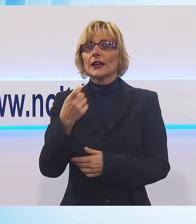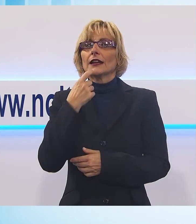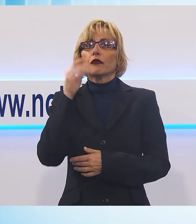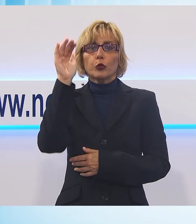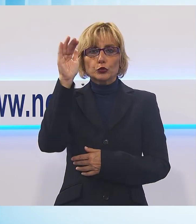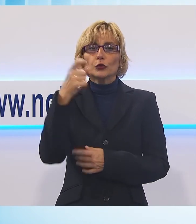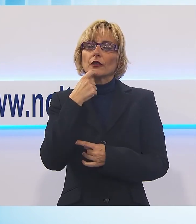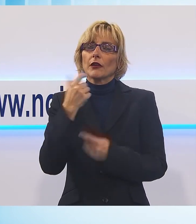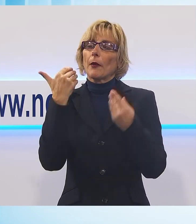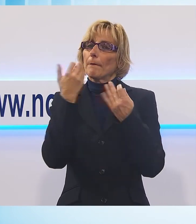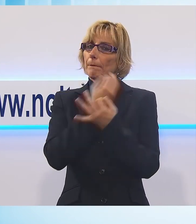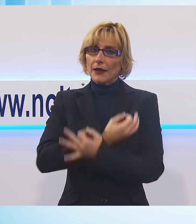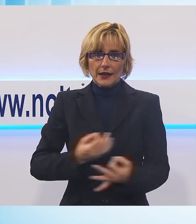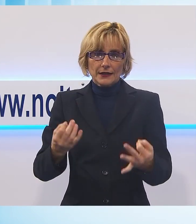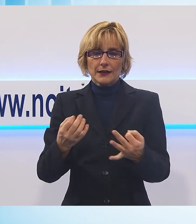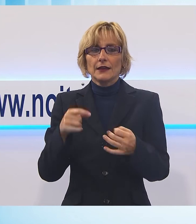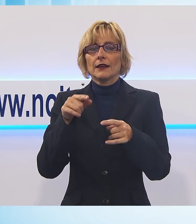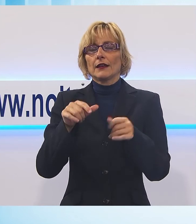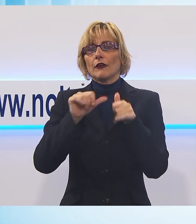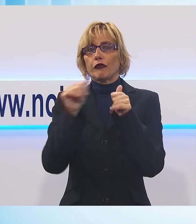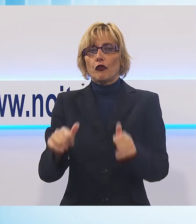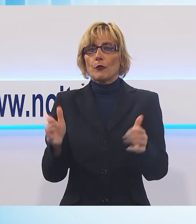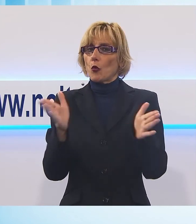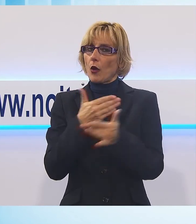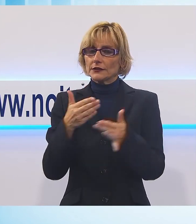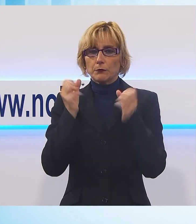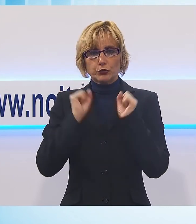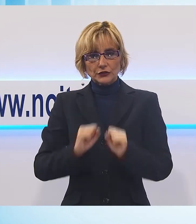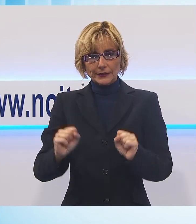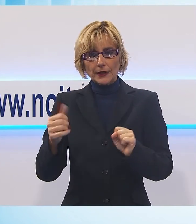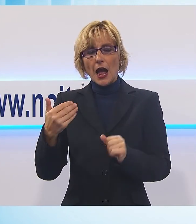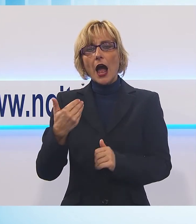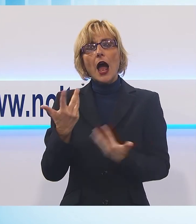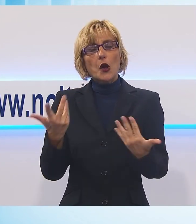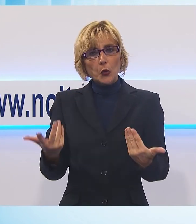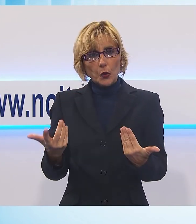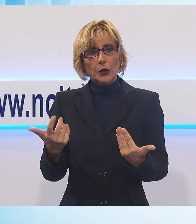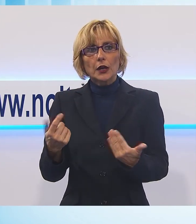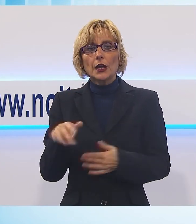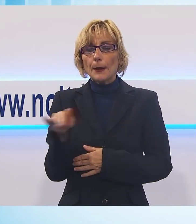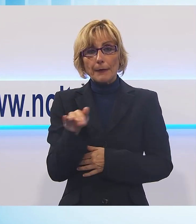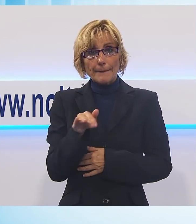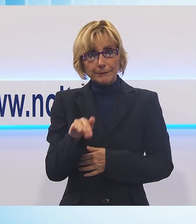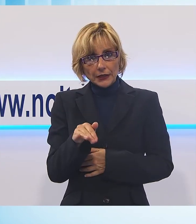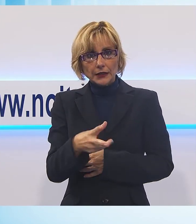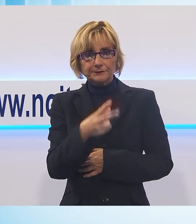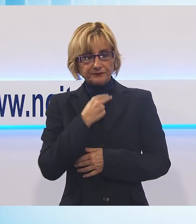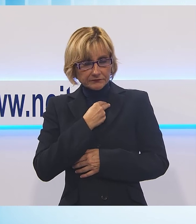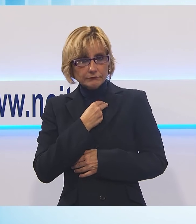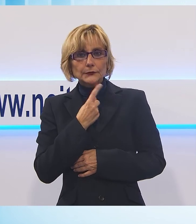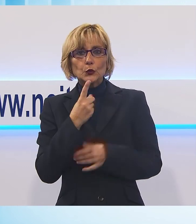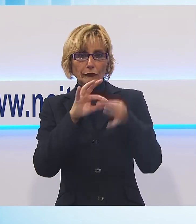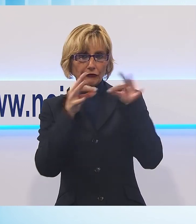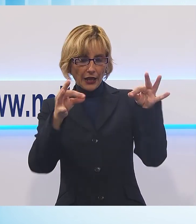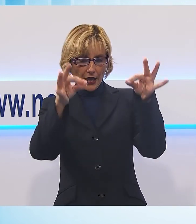ecco in tutte le forme possibili e allora questa bimba aveva detto una cosa grande